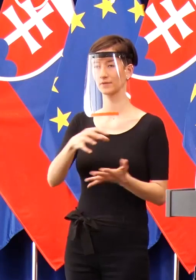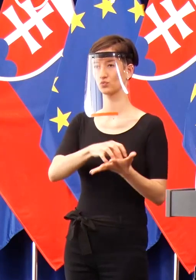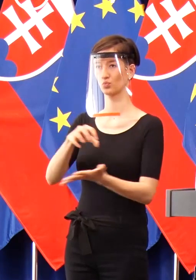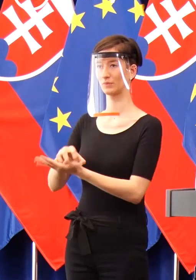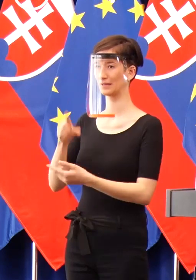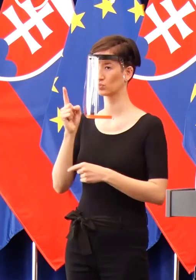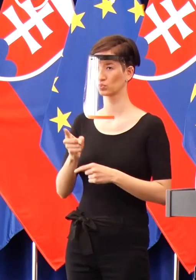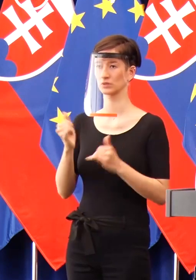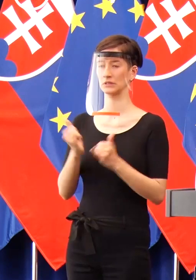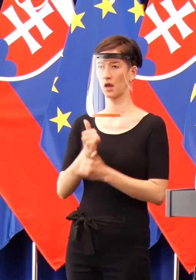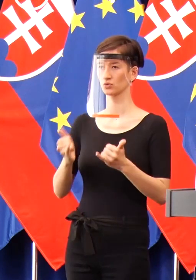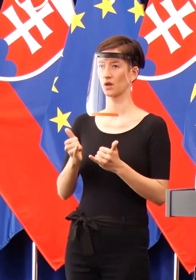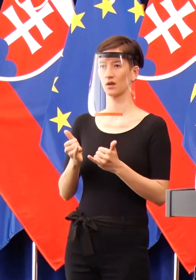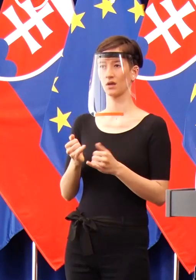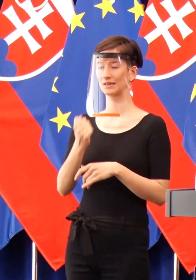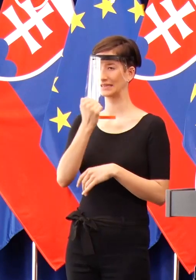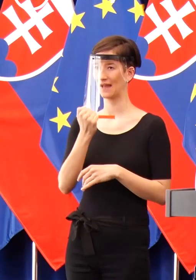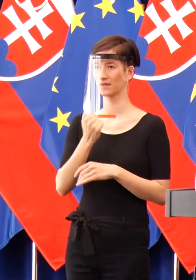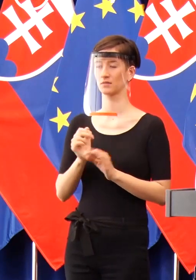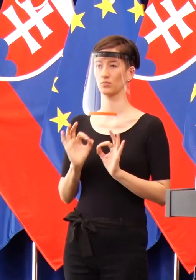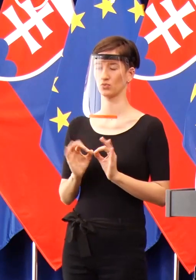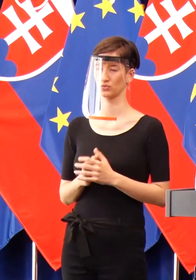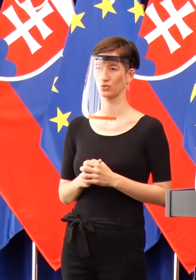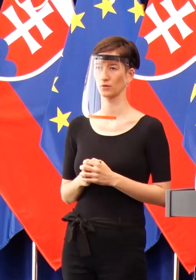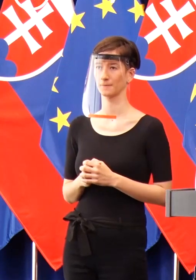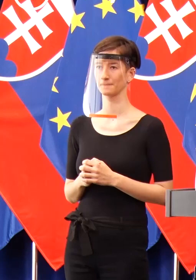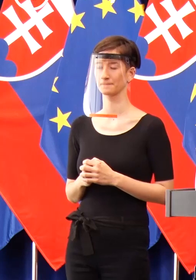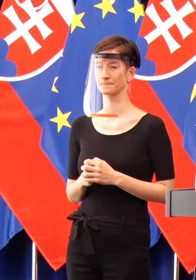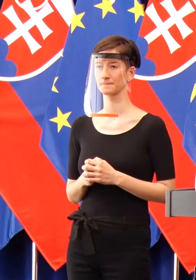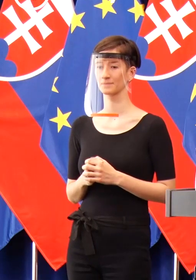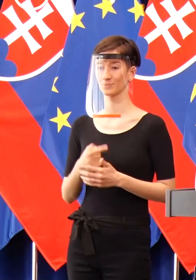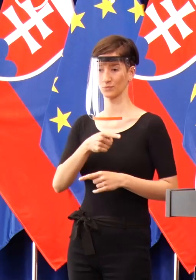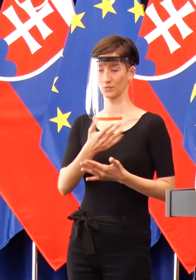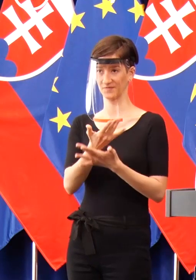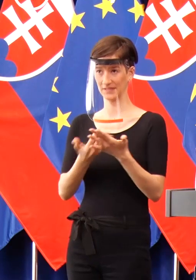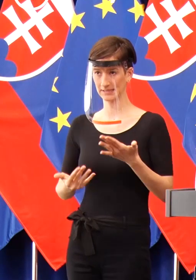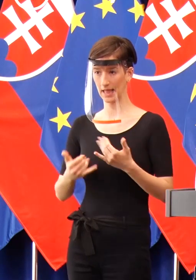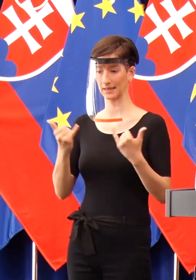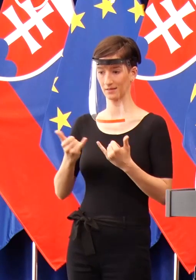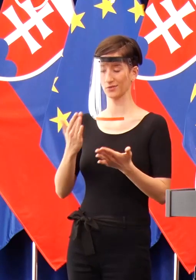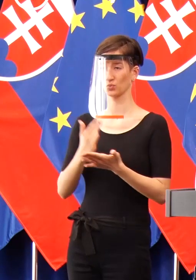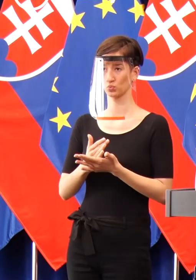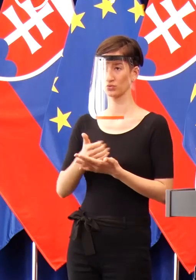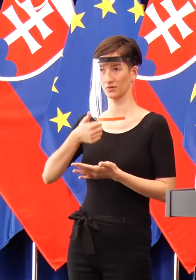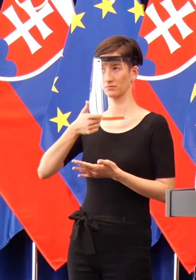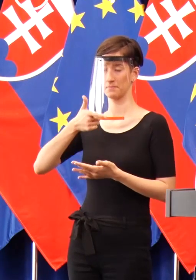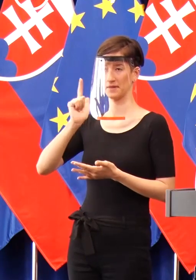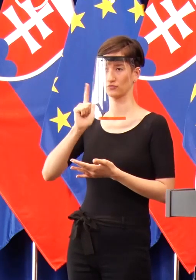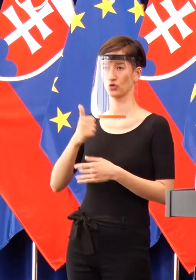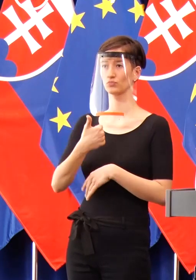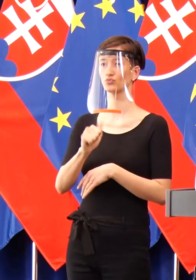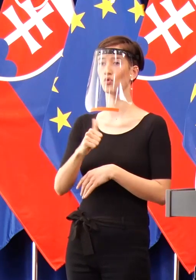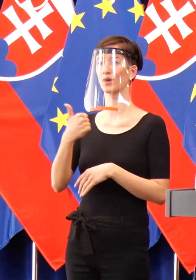doterajšie maximum. Skúsme na základe týchto výsledkov si konečne všetci uvedomiť, že sranda skončila.